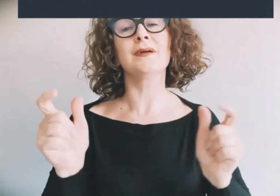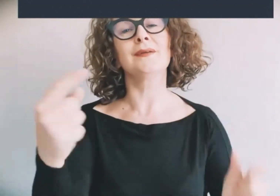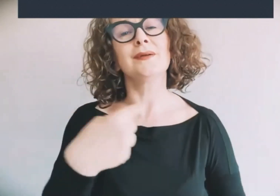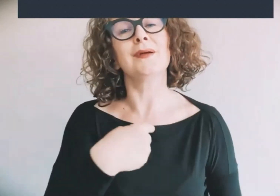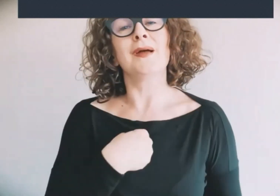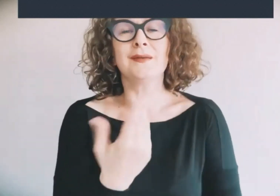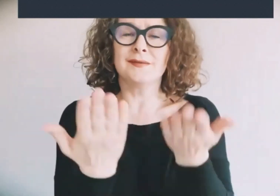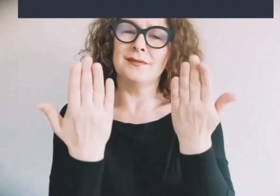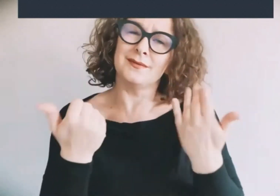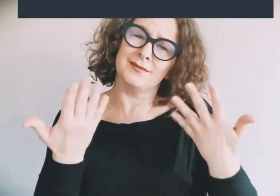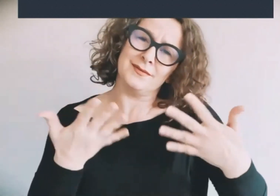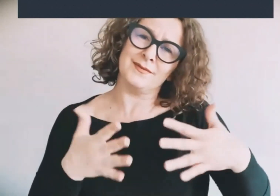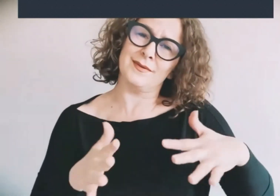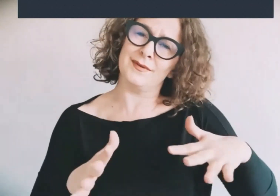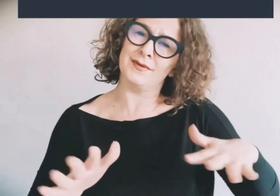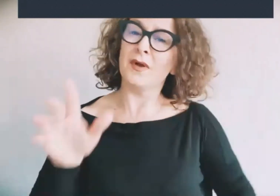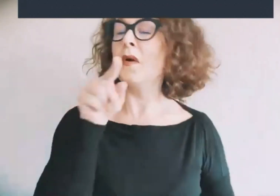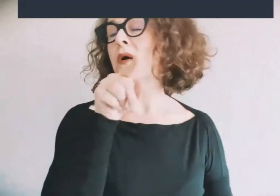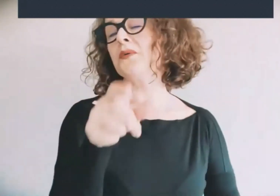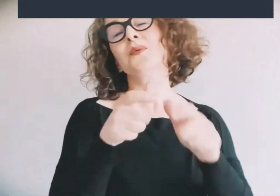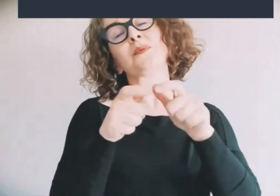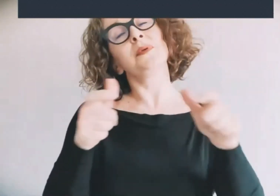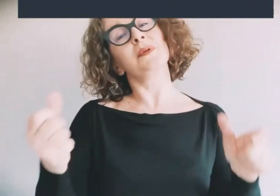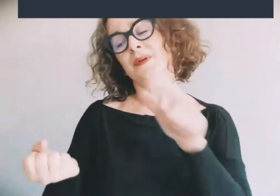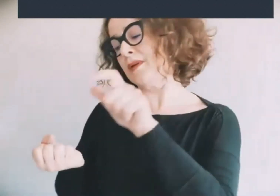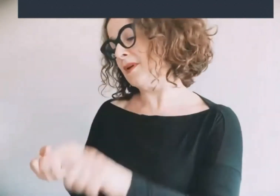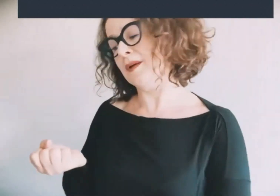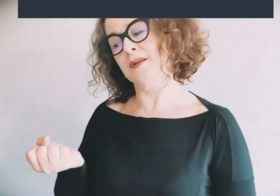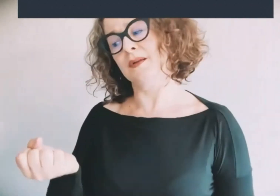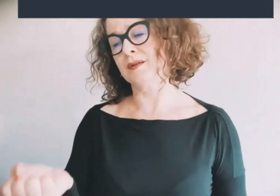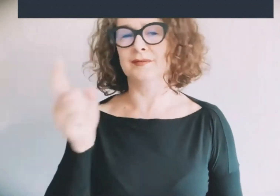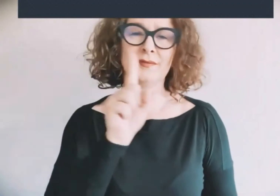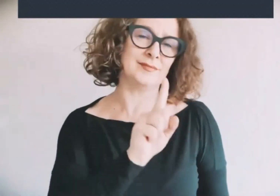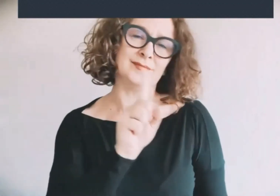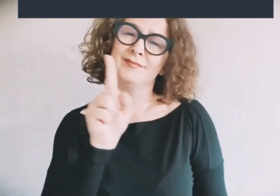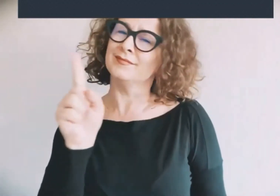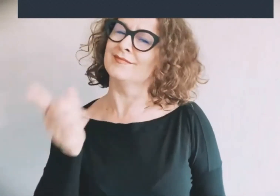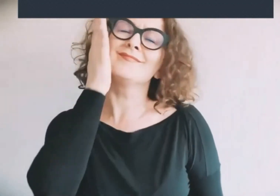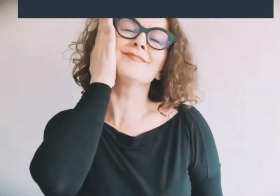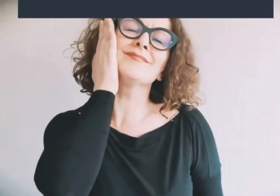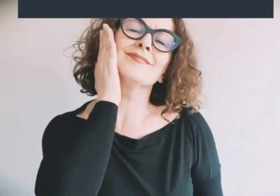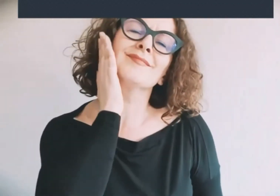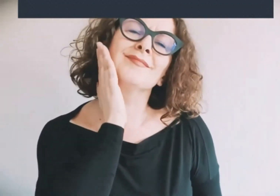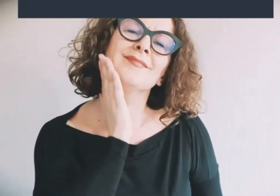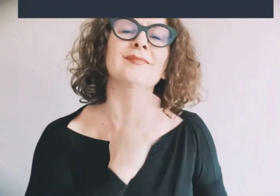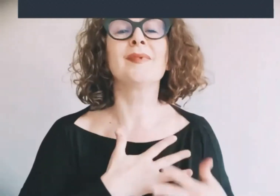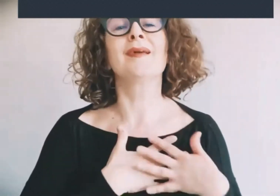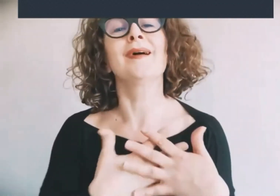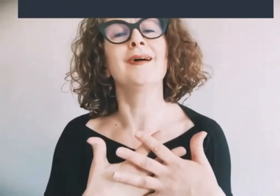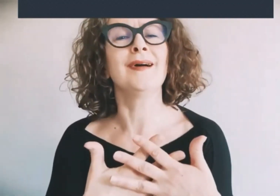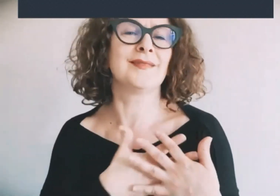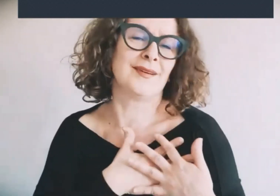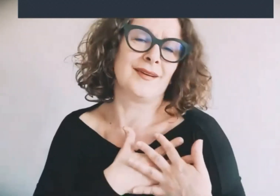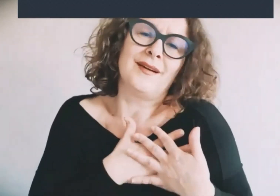riguarda ho fatto già il biglietto ti prego non lasciarlo accanto sono nel cassetto